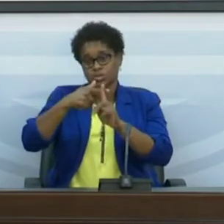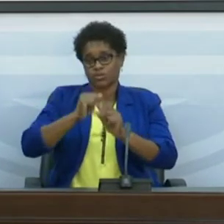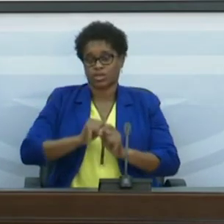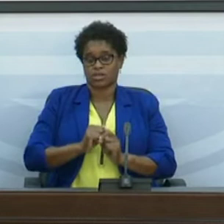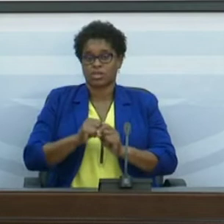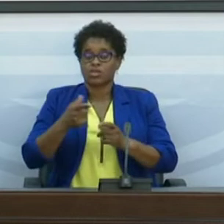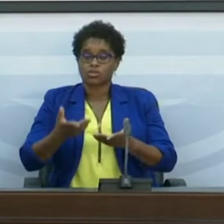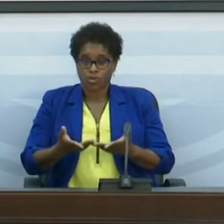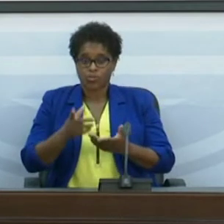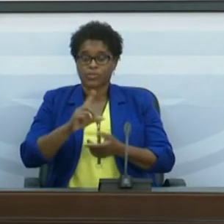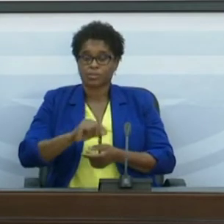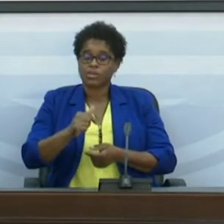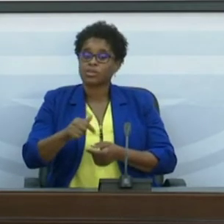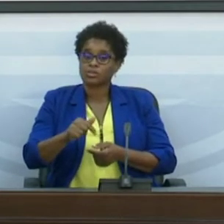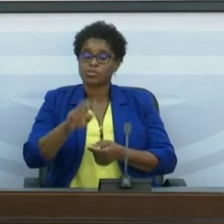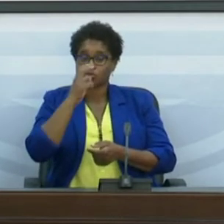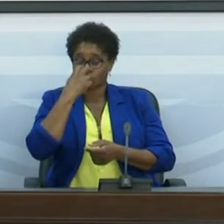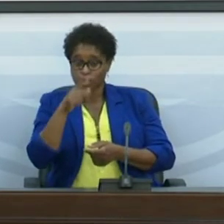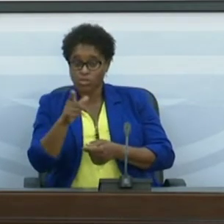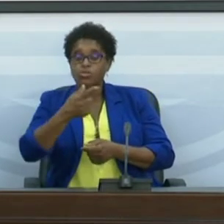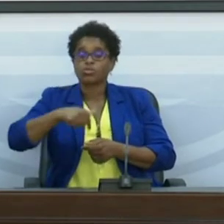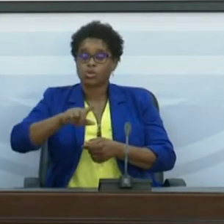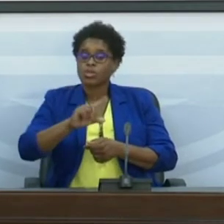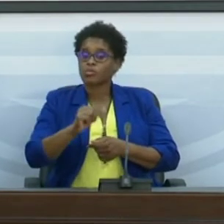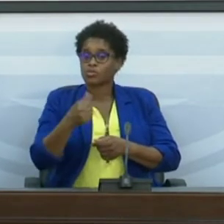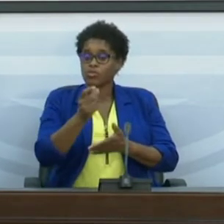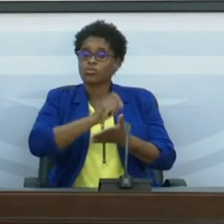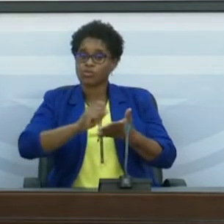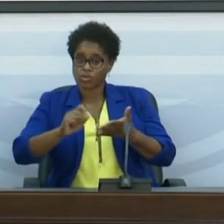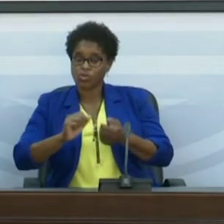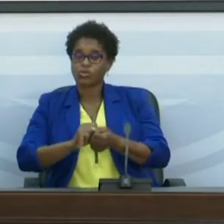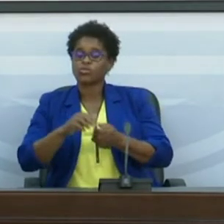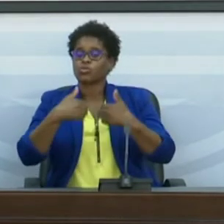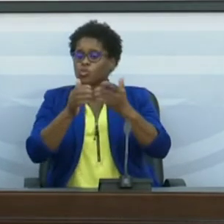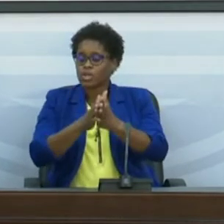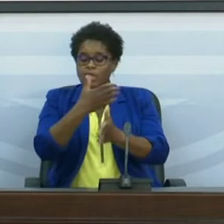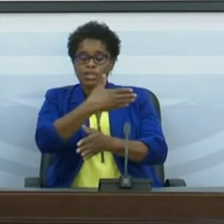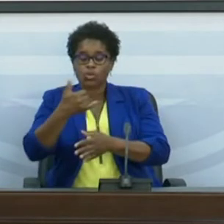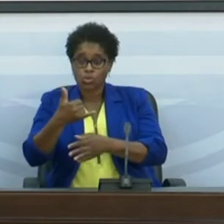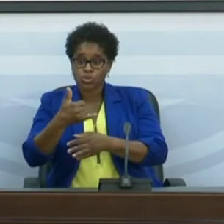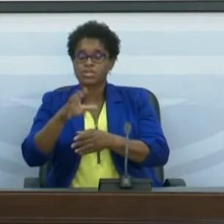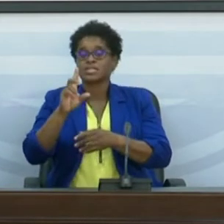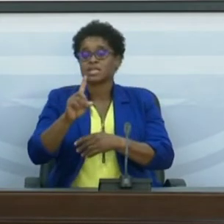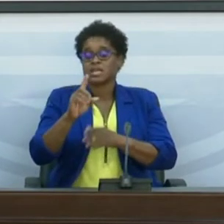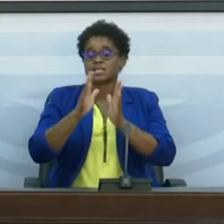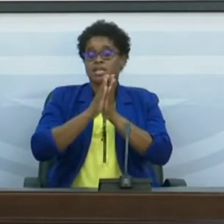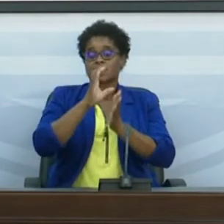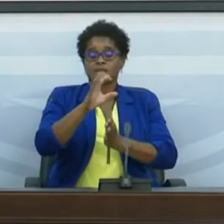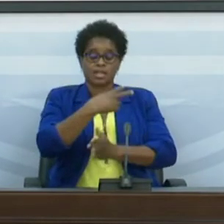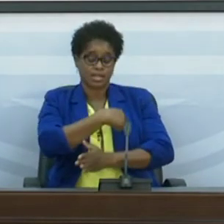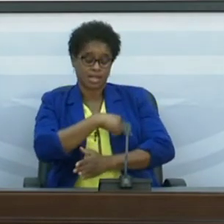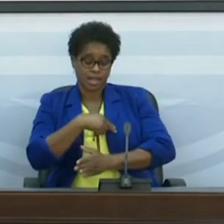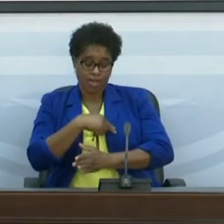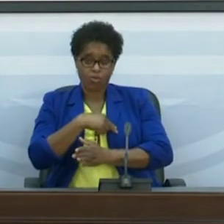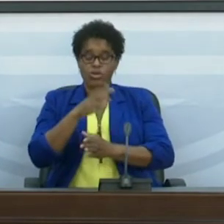Em termos de casos suspeitos, nós tivemos também a notificação de um total de 12, 6 em Santa Catarina de